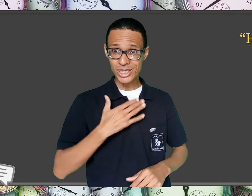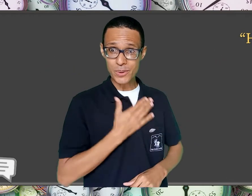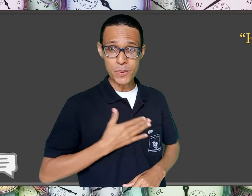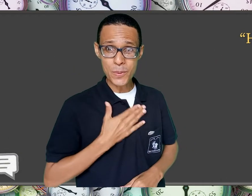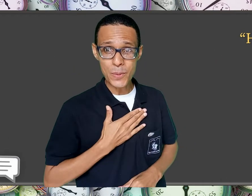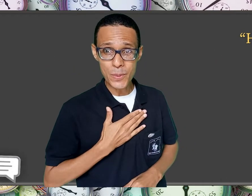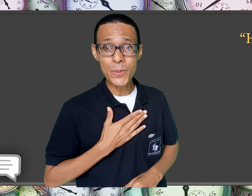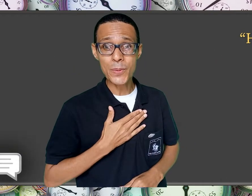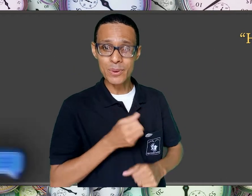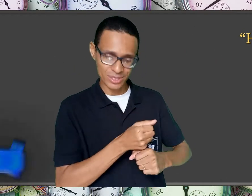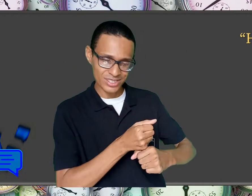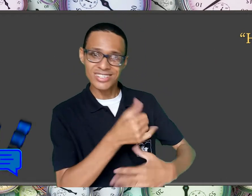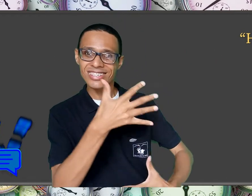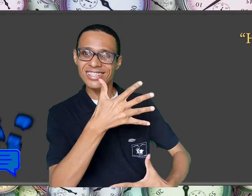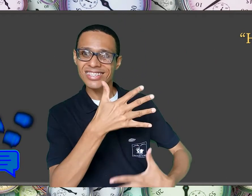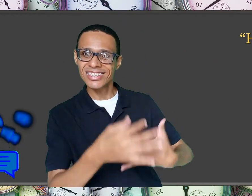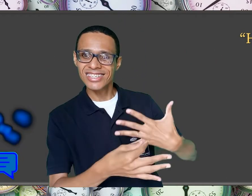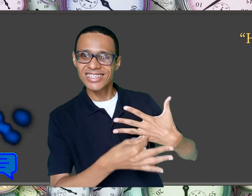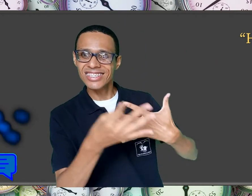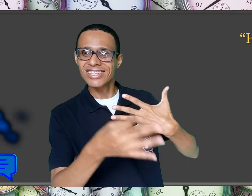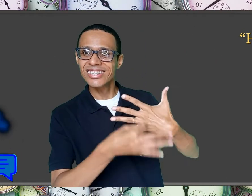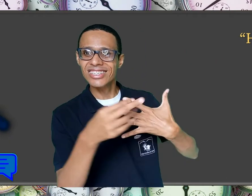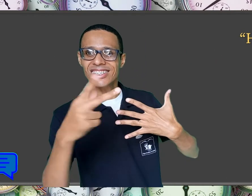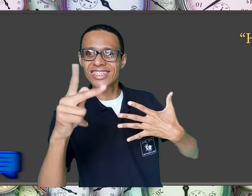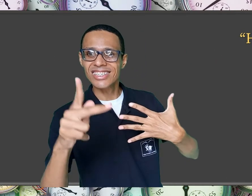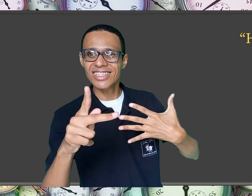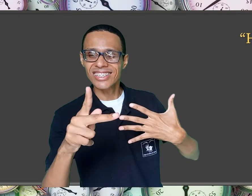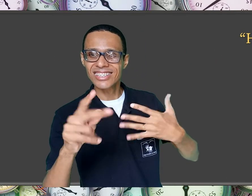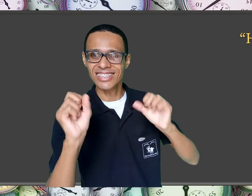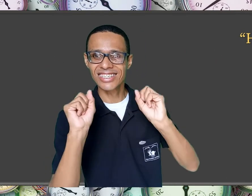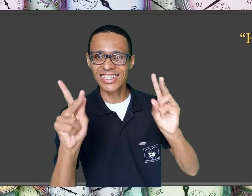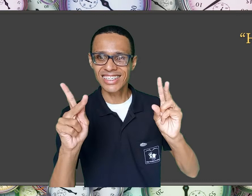que acharam. Grande abraço e até o próximo vídeo.